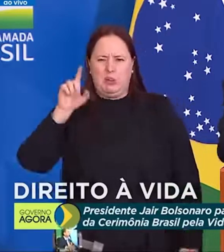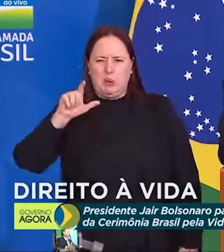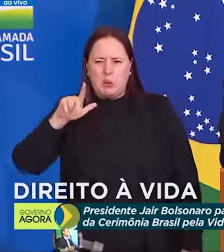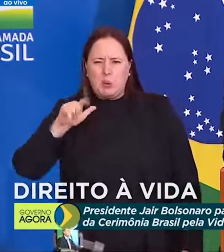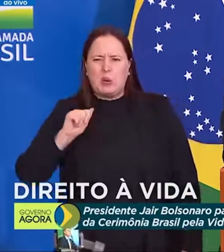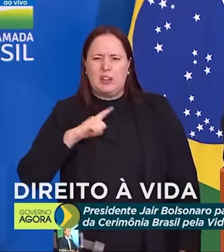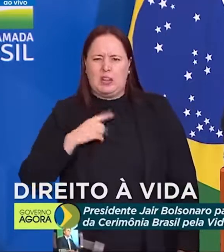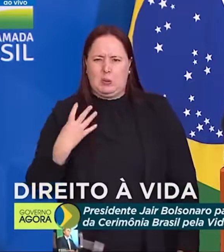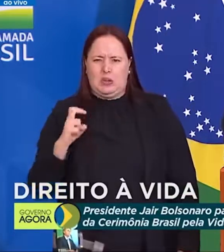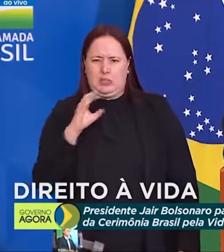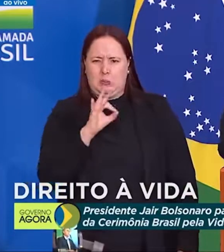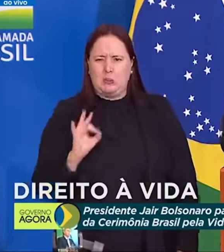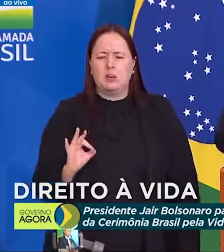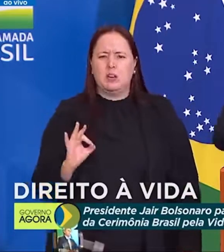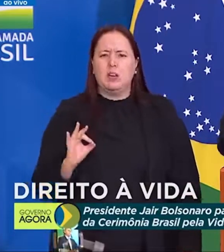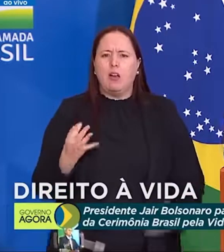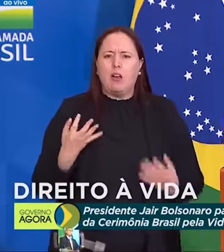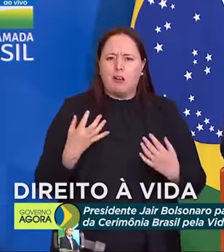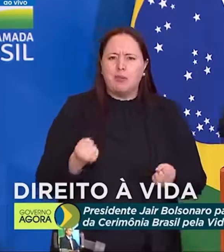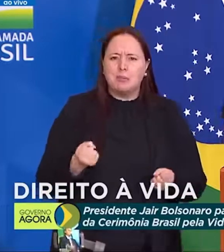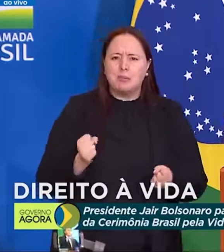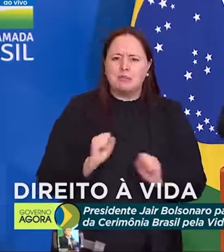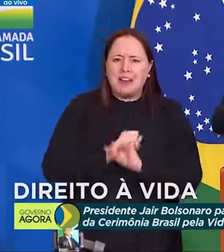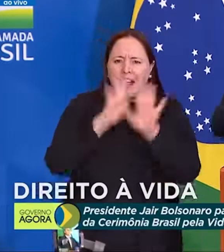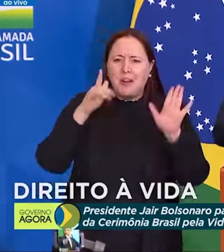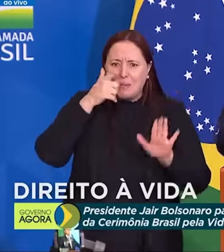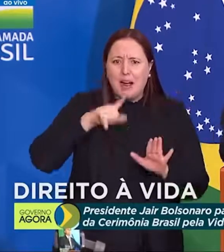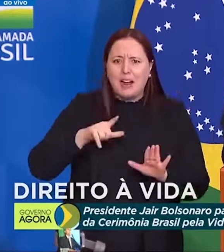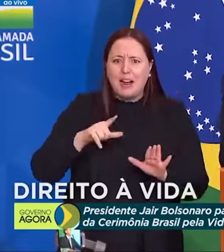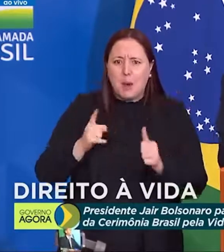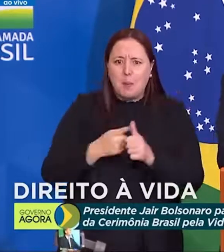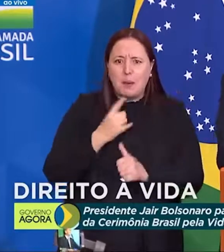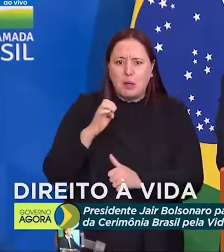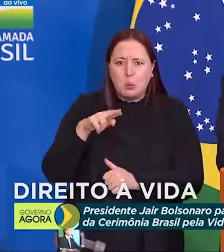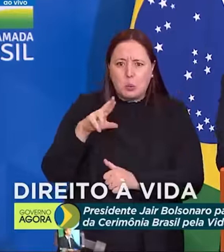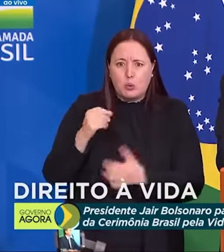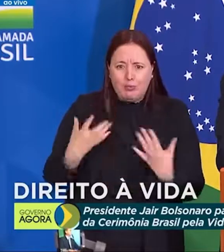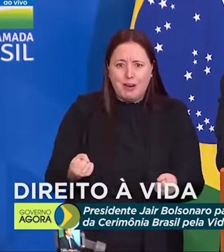tem 45%, vamos dar transparência para ele ganhar no primeiro turno.